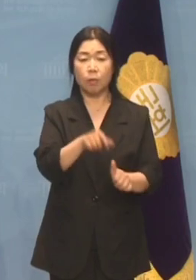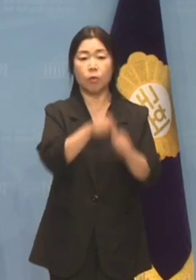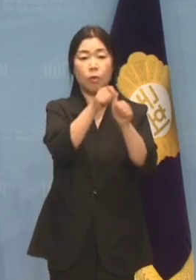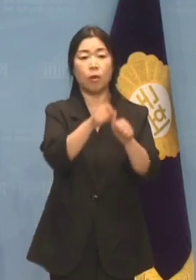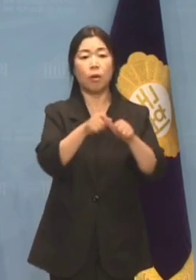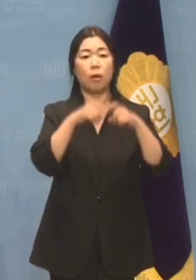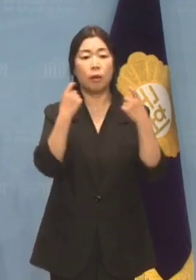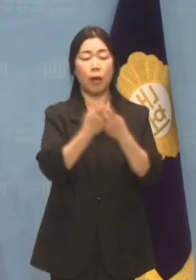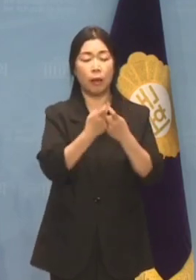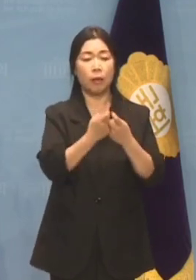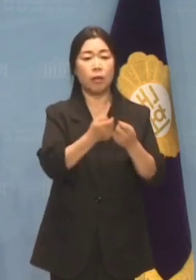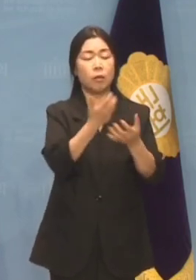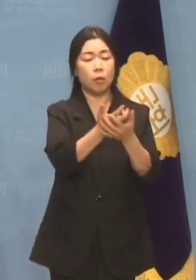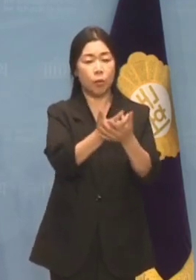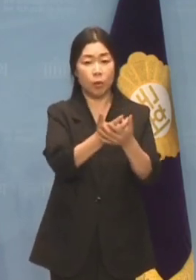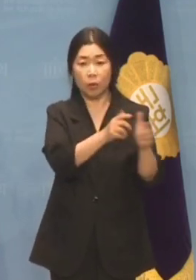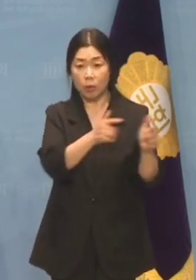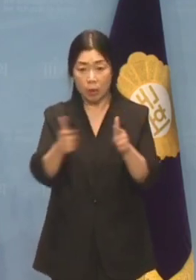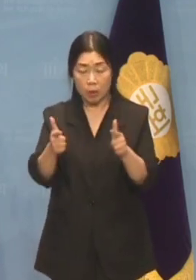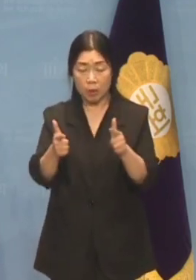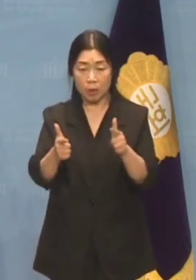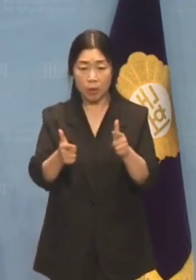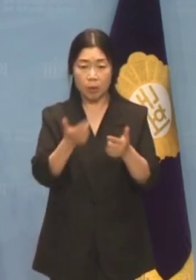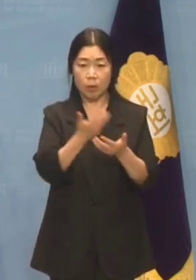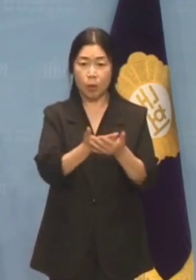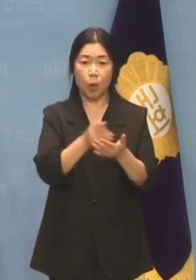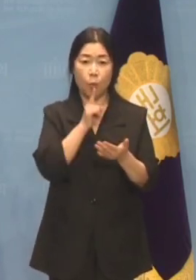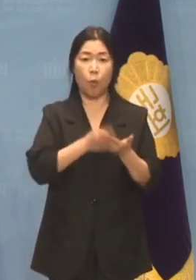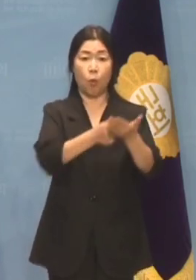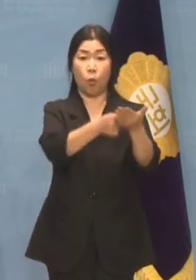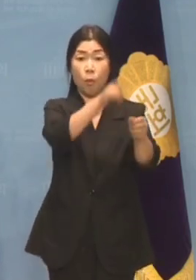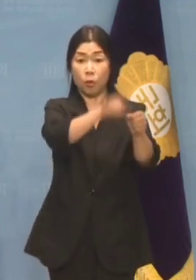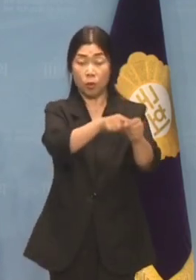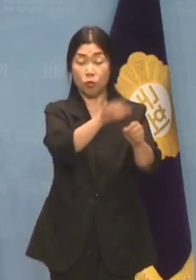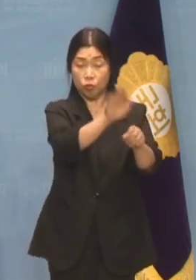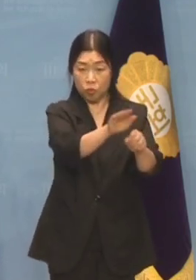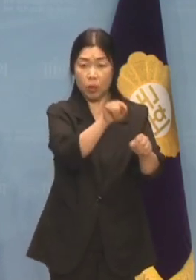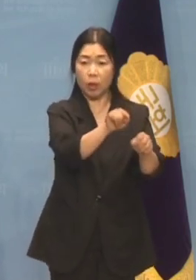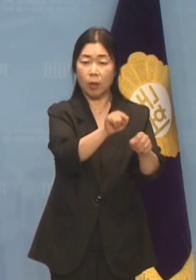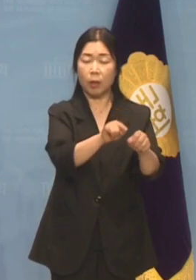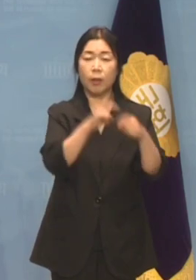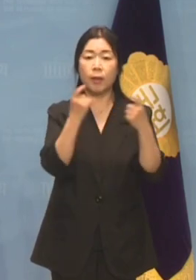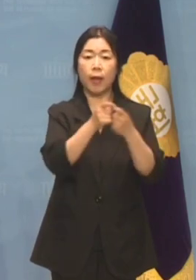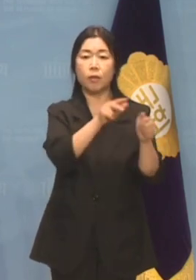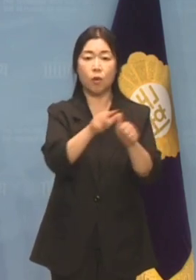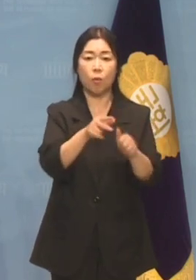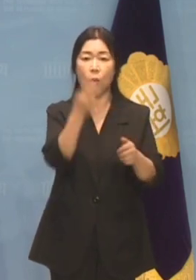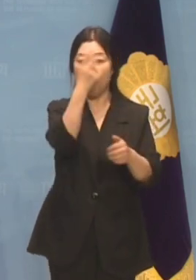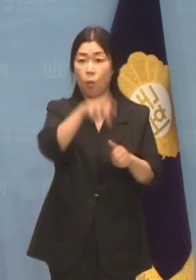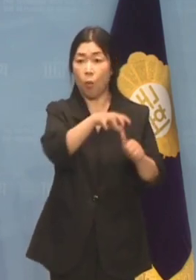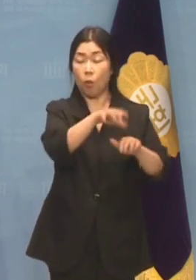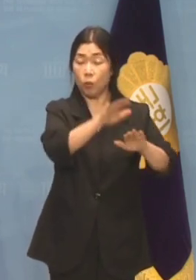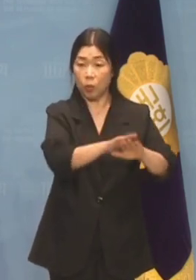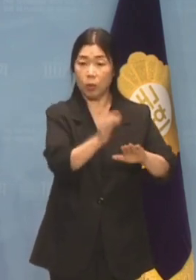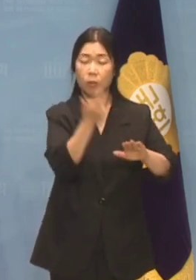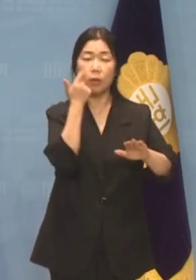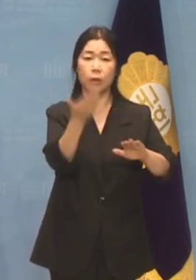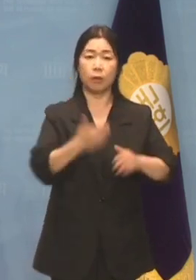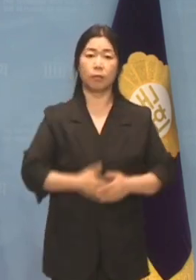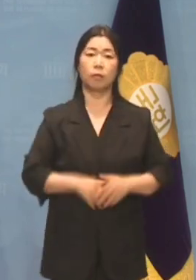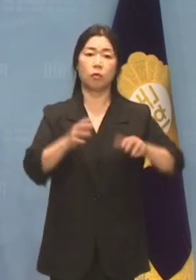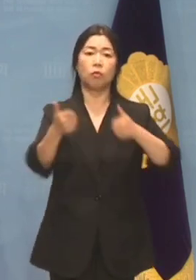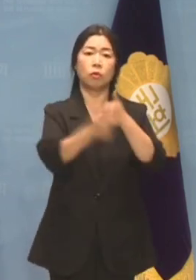개인정보유출입니까? 한동훈 장관의 인사청문자료는 인사청문을 위해 국회에 제공된